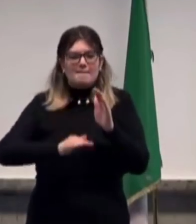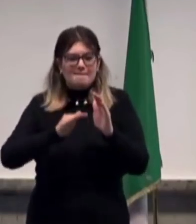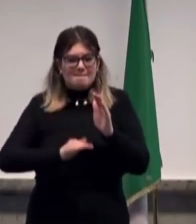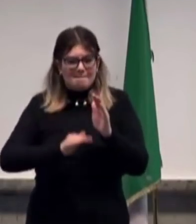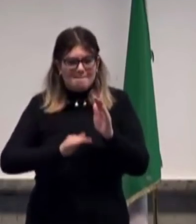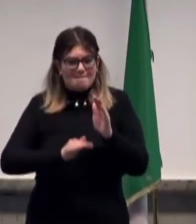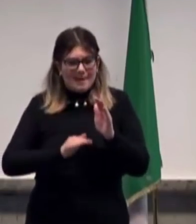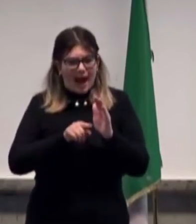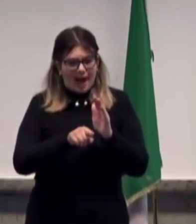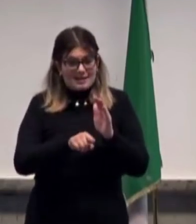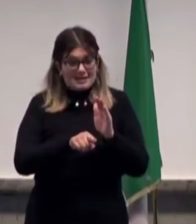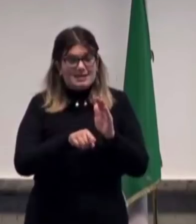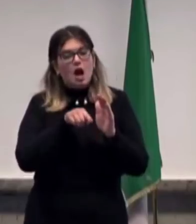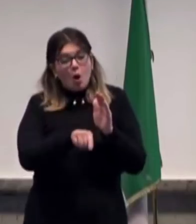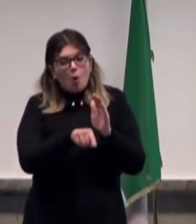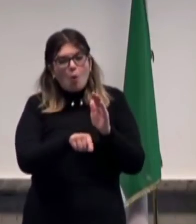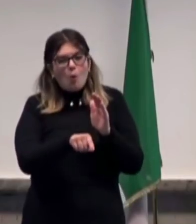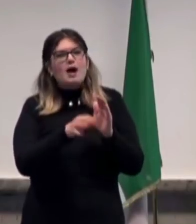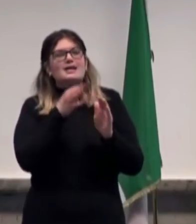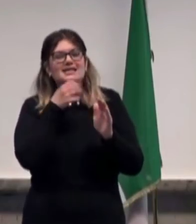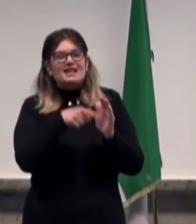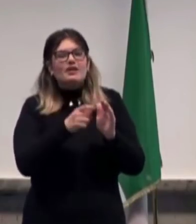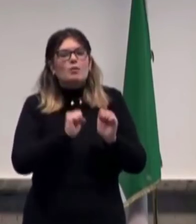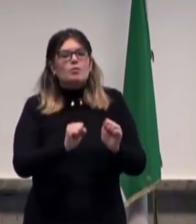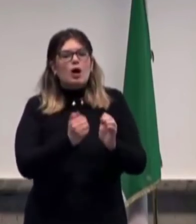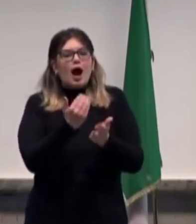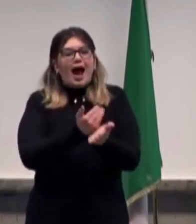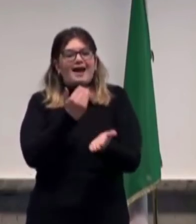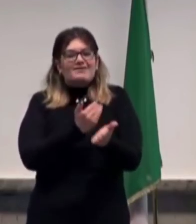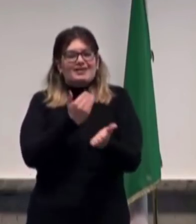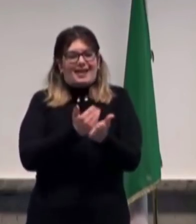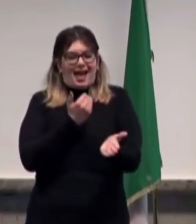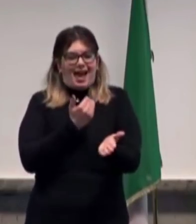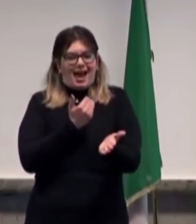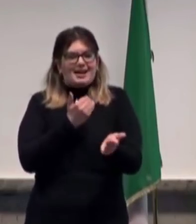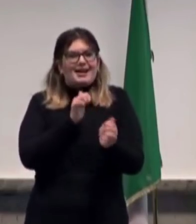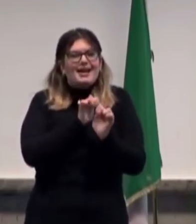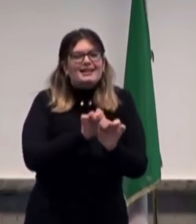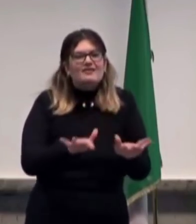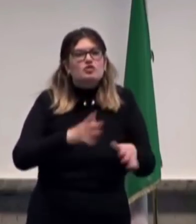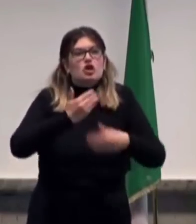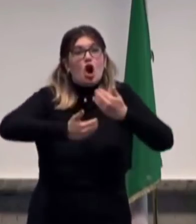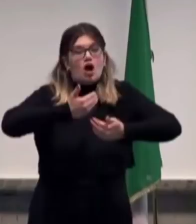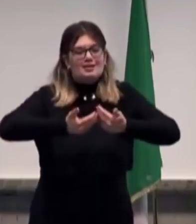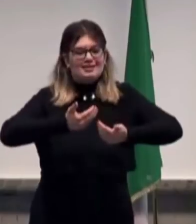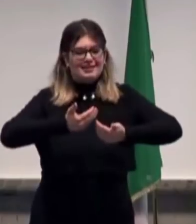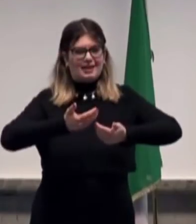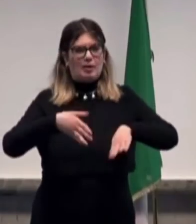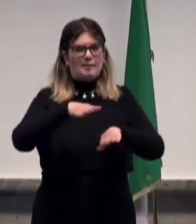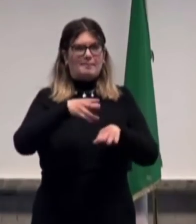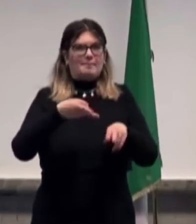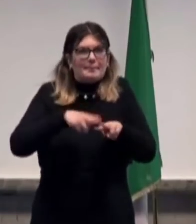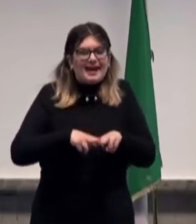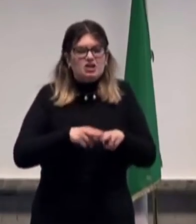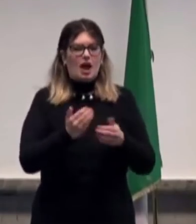intercettare rapidamente le persone per evitare la diffusione. Dove c'è invece elevata circolazione come Lombardia